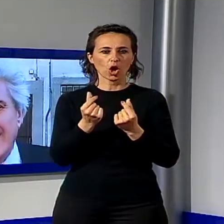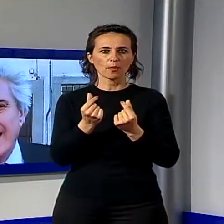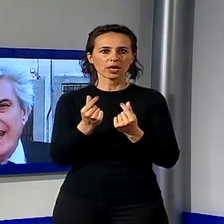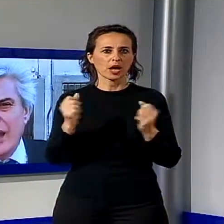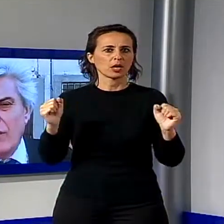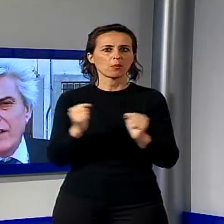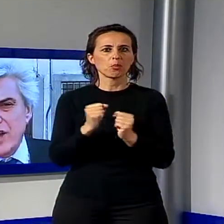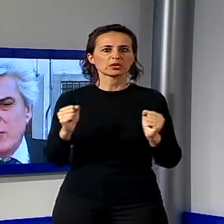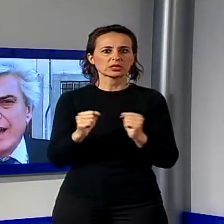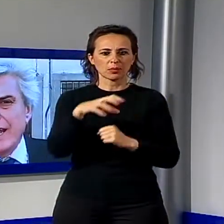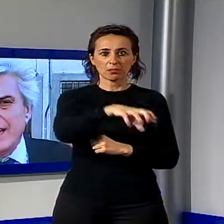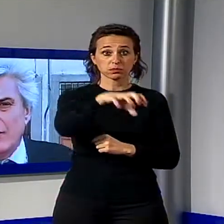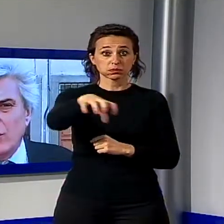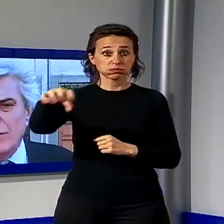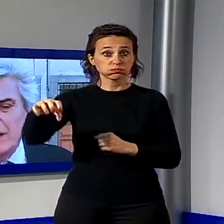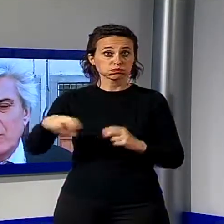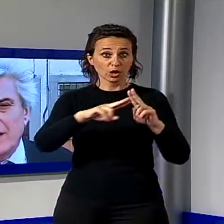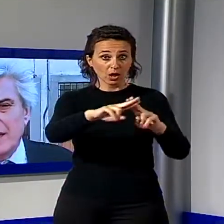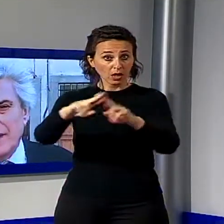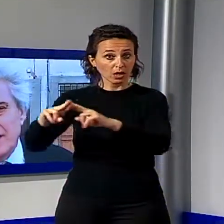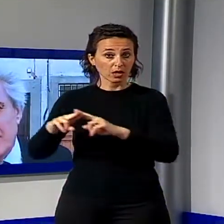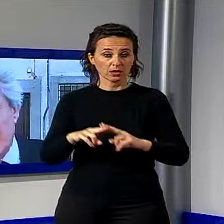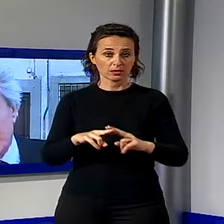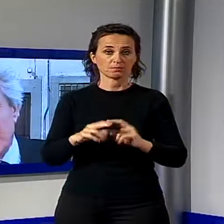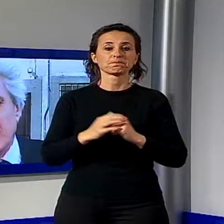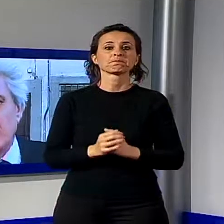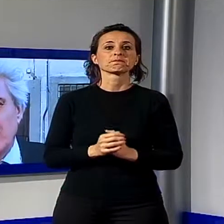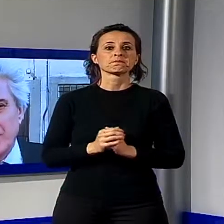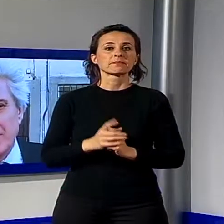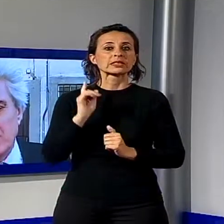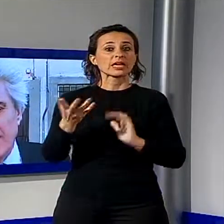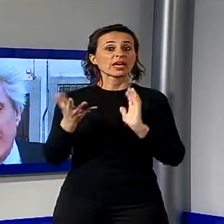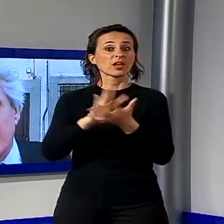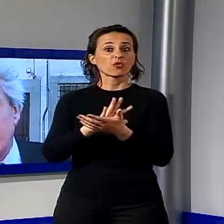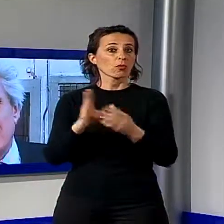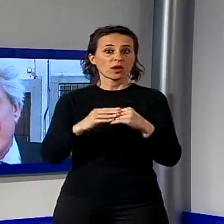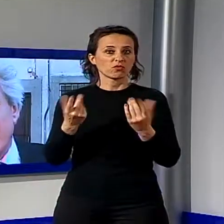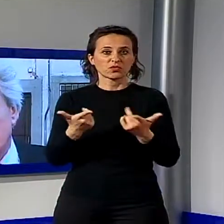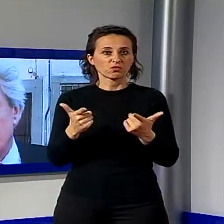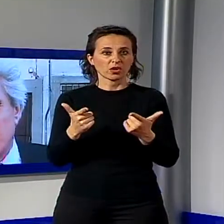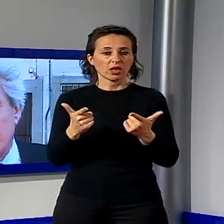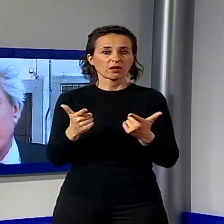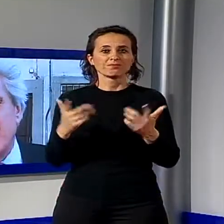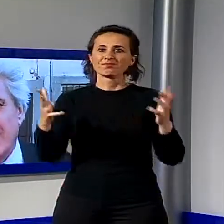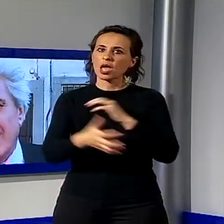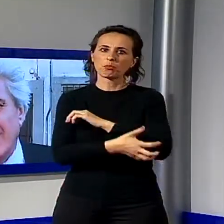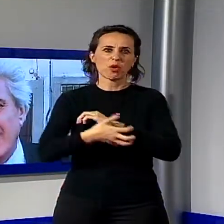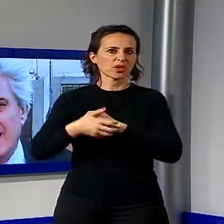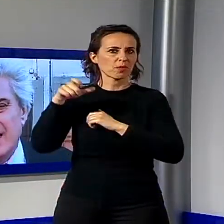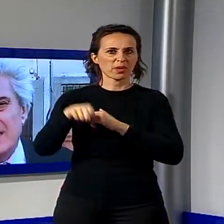o facciamo una grande riforma o altrimenti siamo destinati a un impoverimento. La grande riforma sarà anche l'occasione per migliorare gli